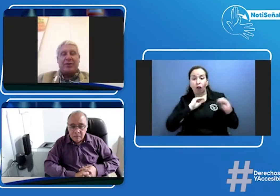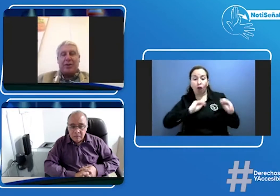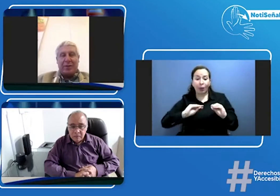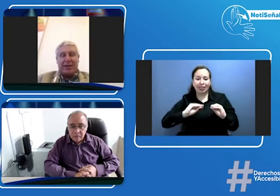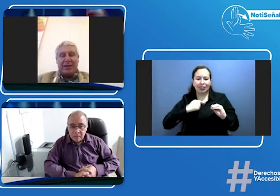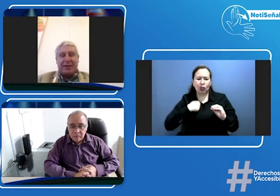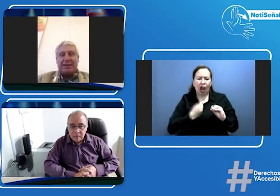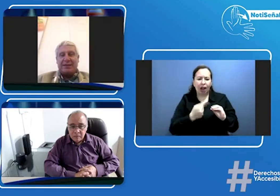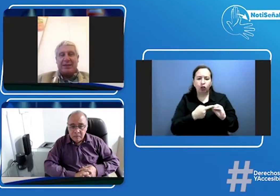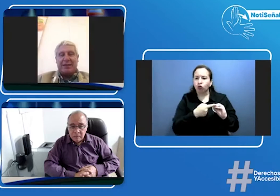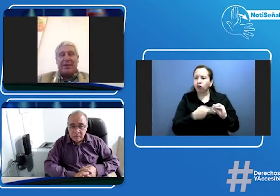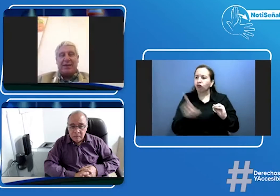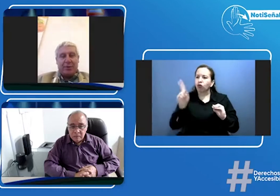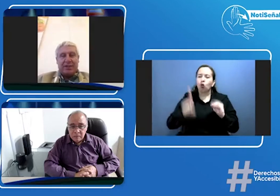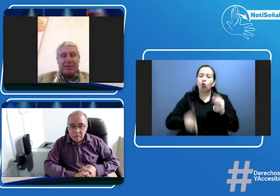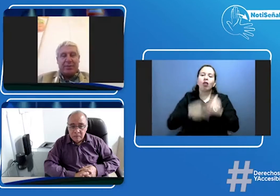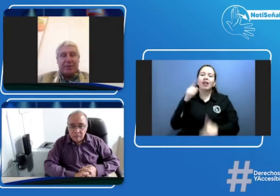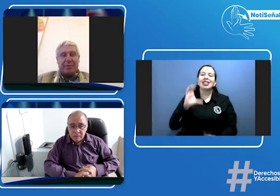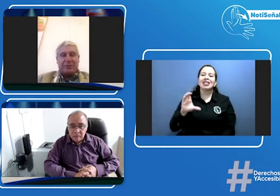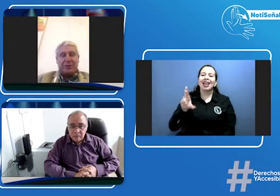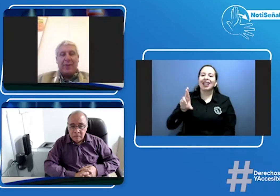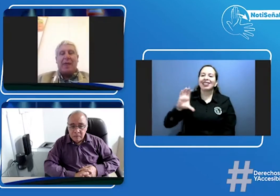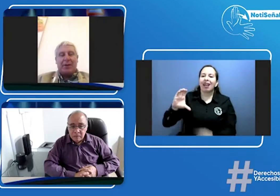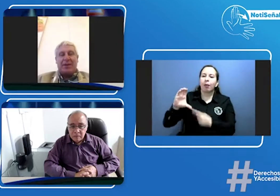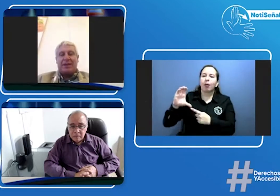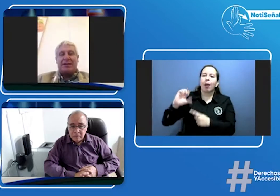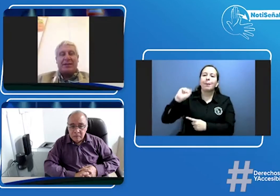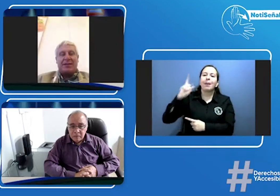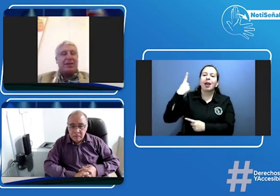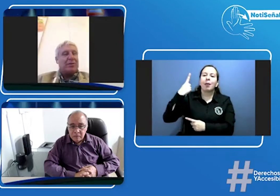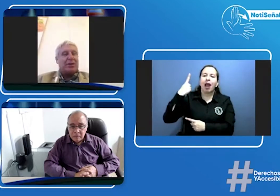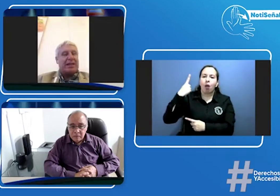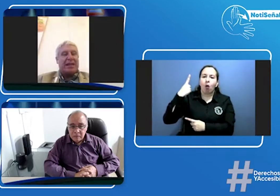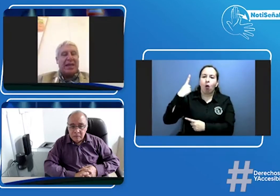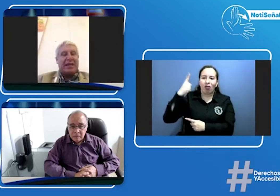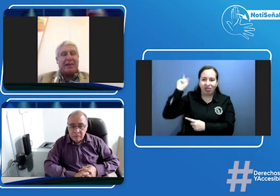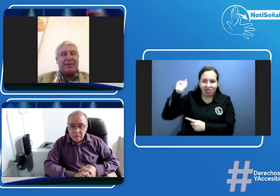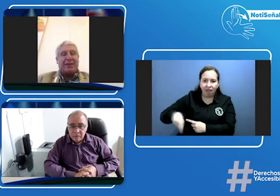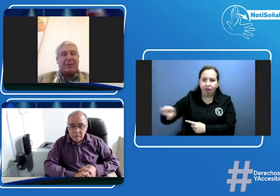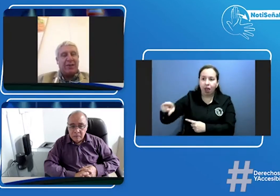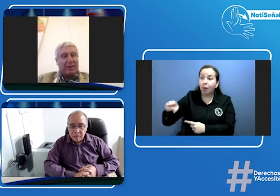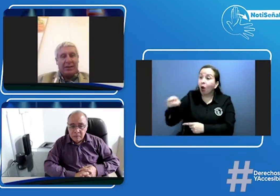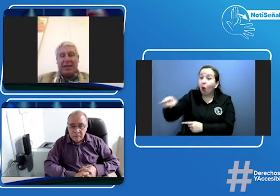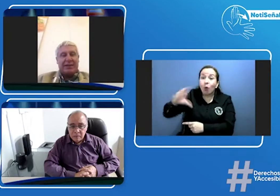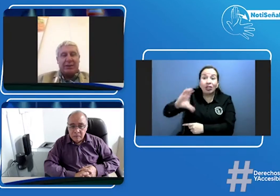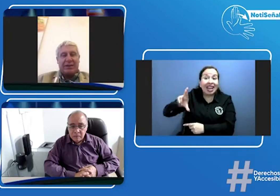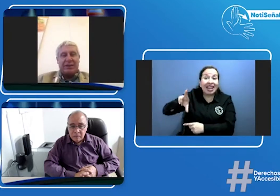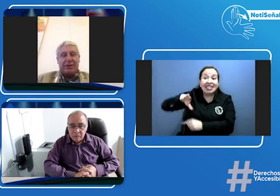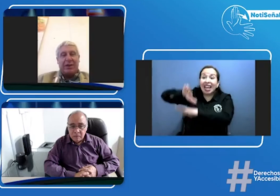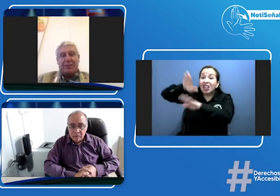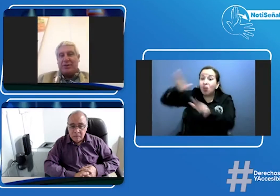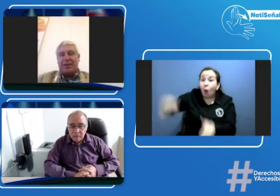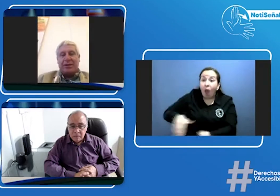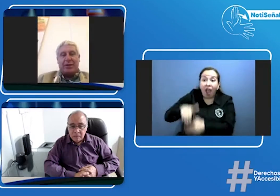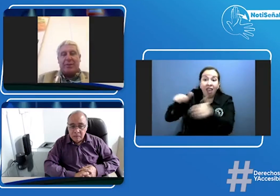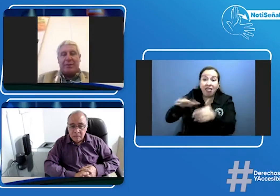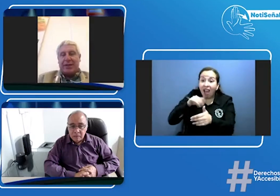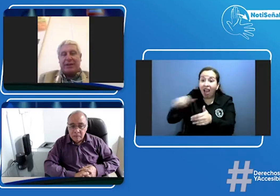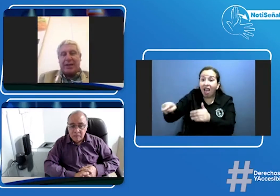forma inmediata al CDC porque es el primer paso pero allí el CDC como no tiene nada reglamentado ni nada establecido pues hoy en no va a poder practicar el